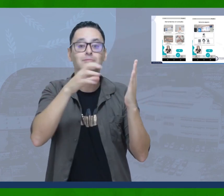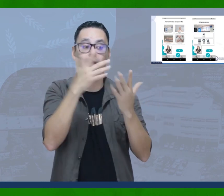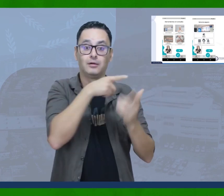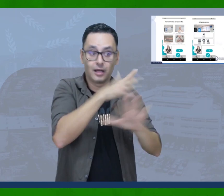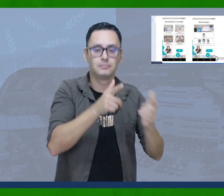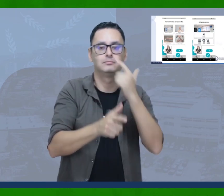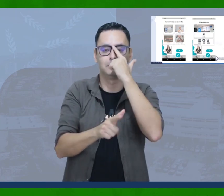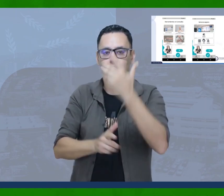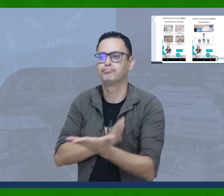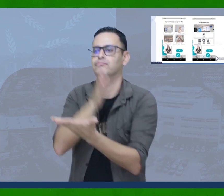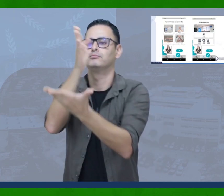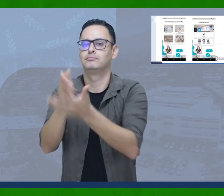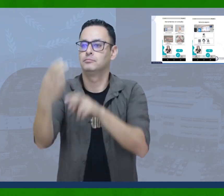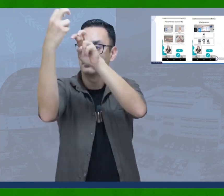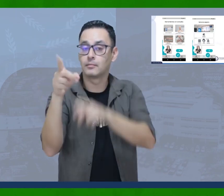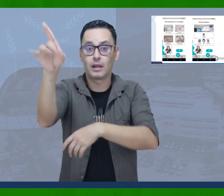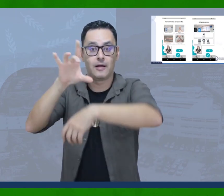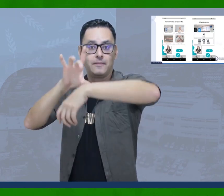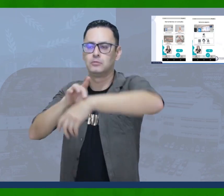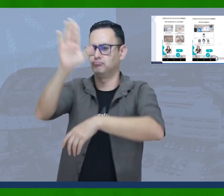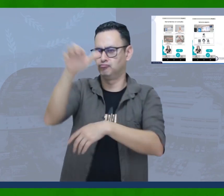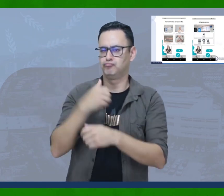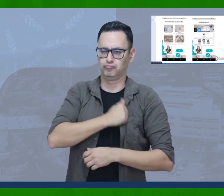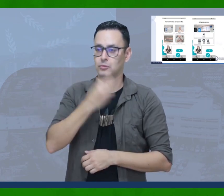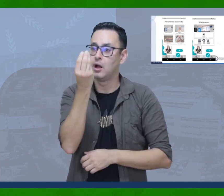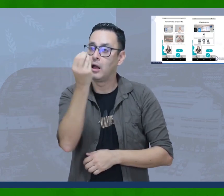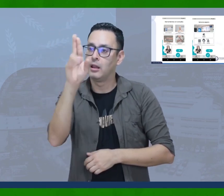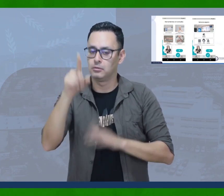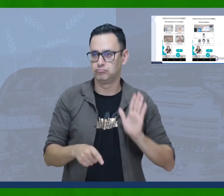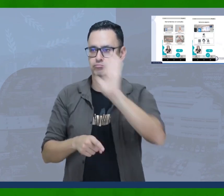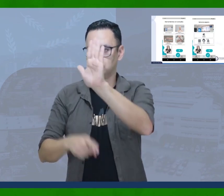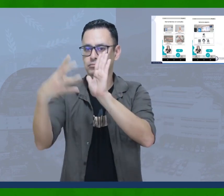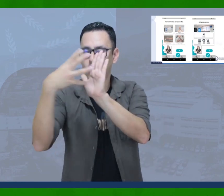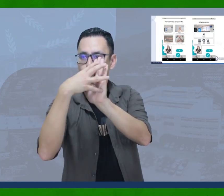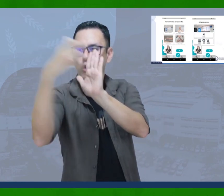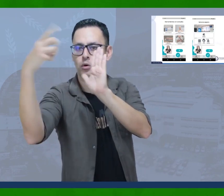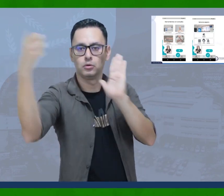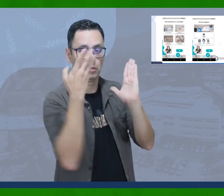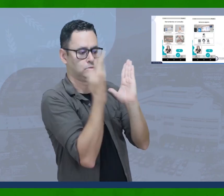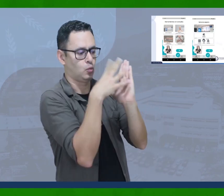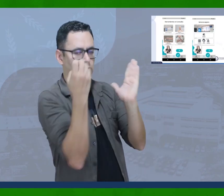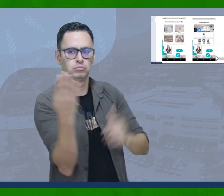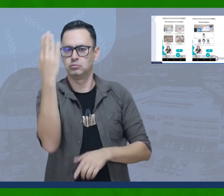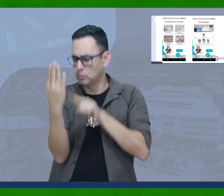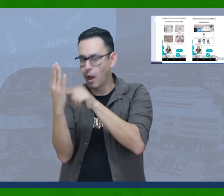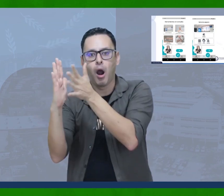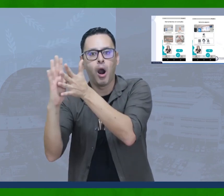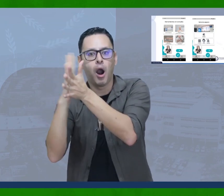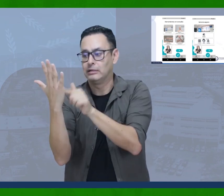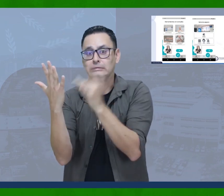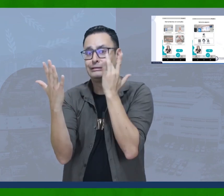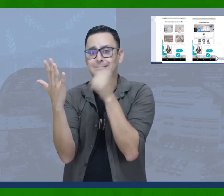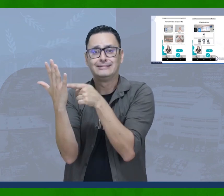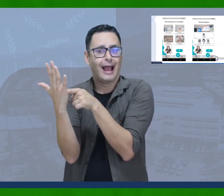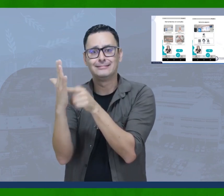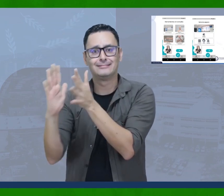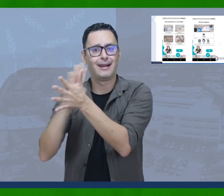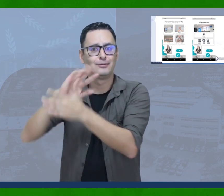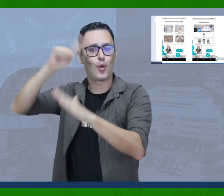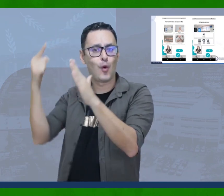médica, usted le puede pedir al médico que, por favor, con su celular escanee el código para que él acceda a la información